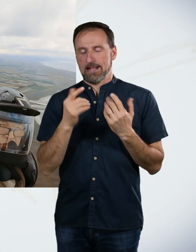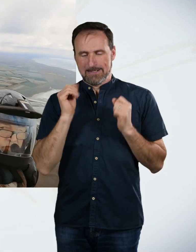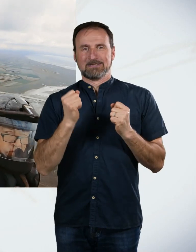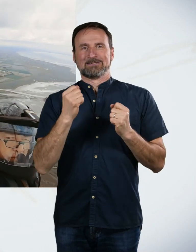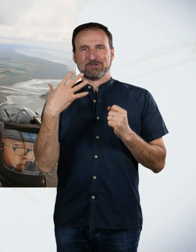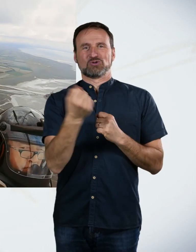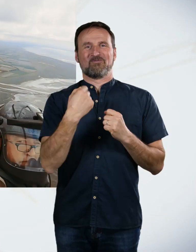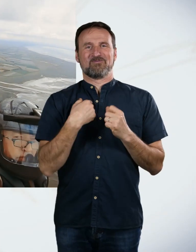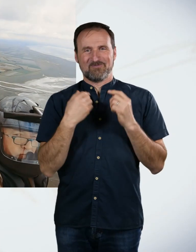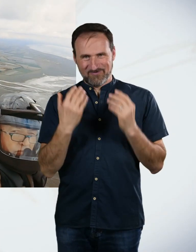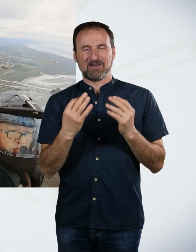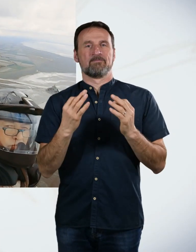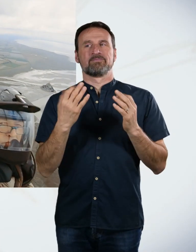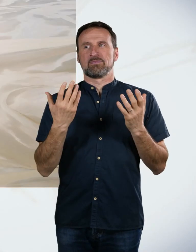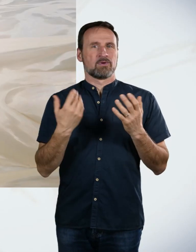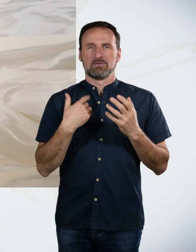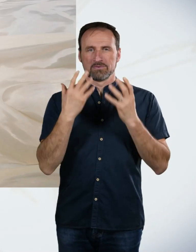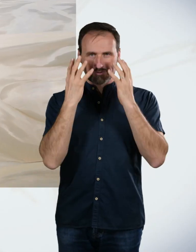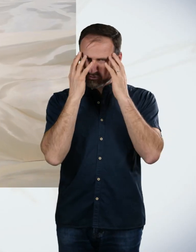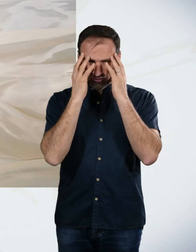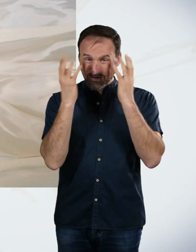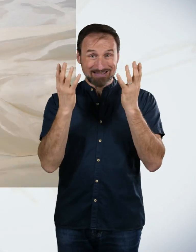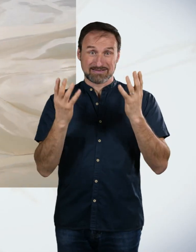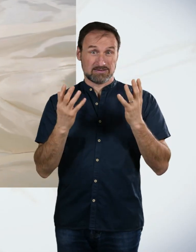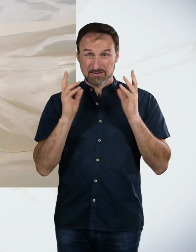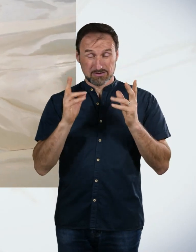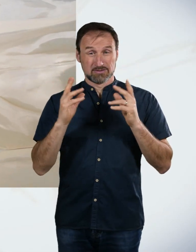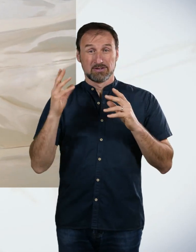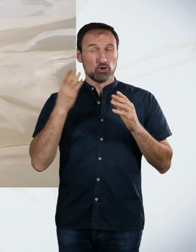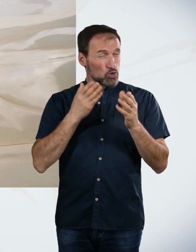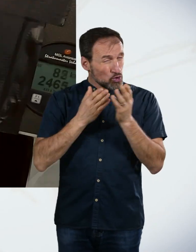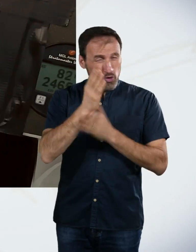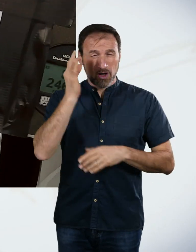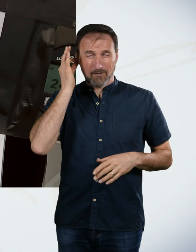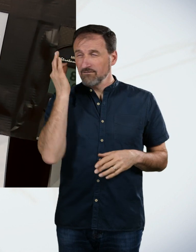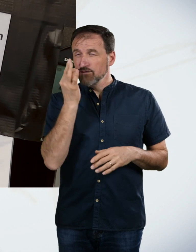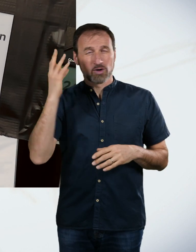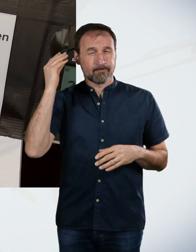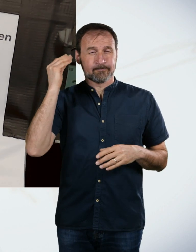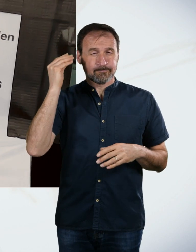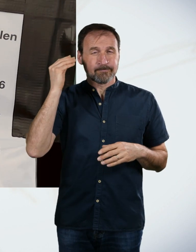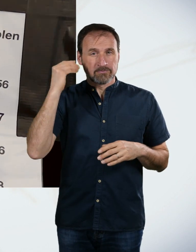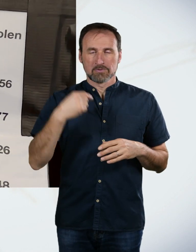gestresst. Es wurde die ganze Zeit über Vogt gesprochen. Das hat mich unheimlich genervt. Ich brauche meine Ruhe, wenn ich rechne.